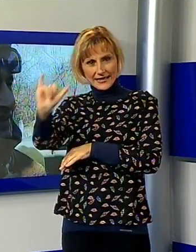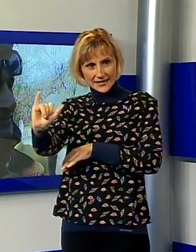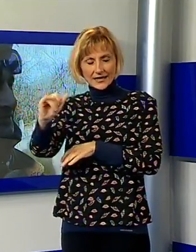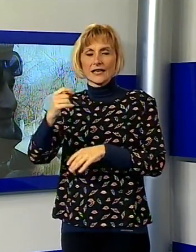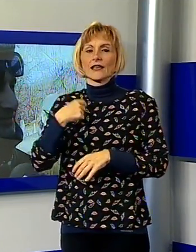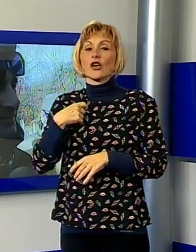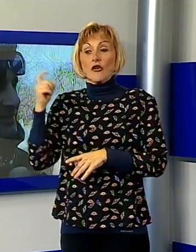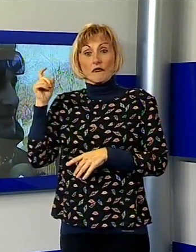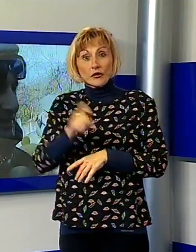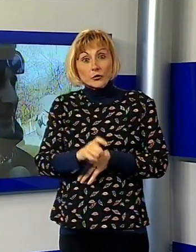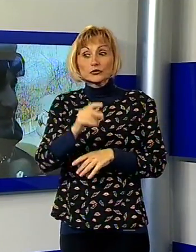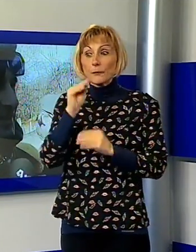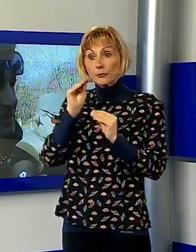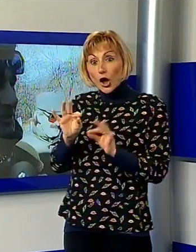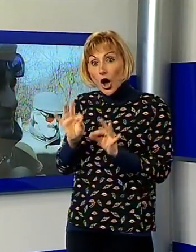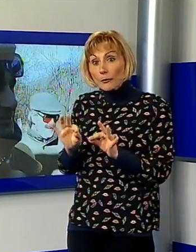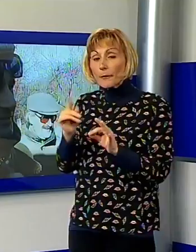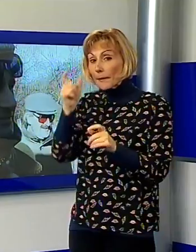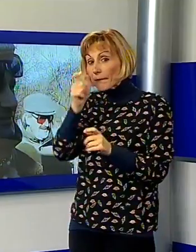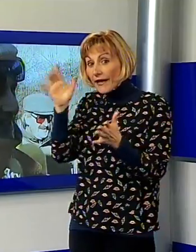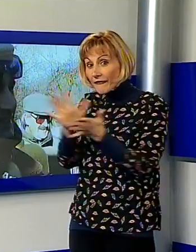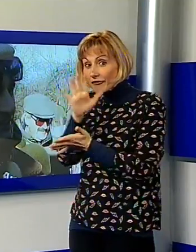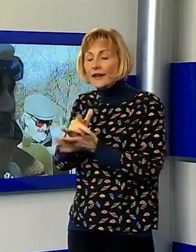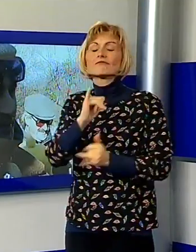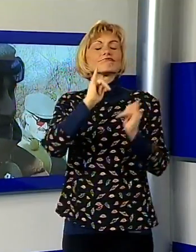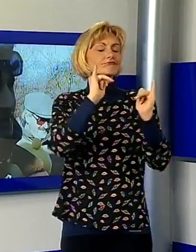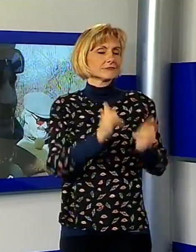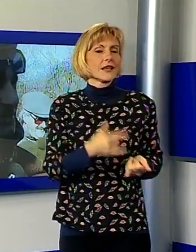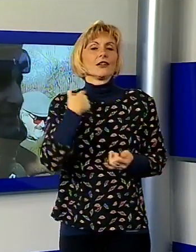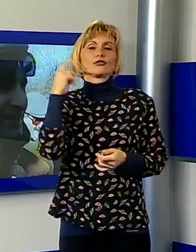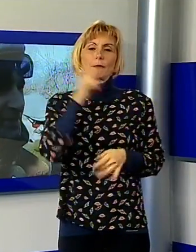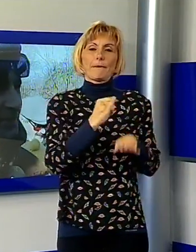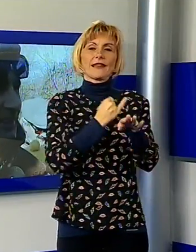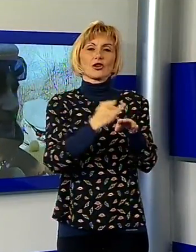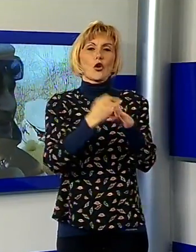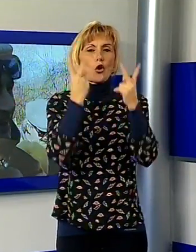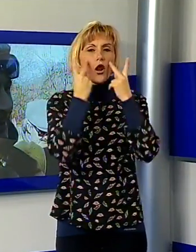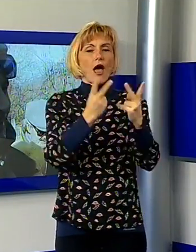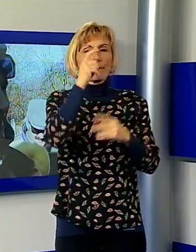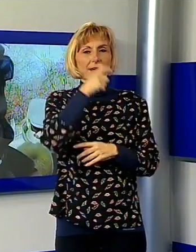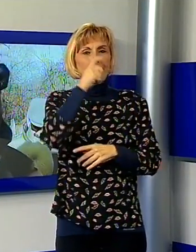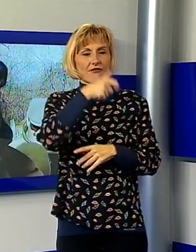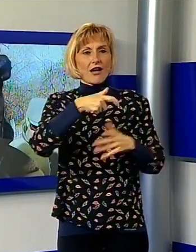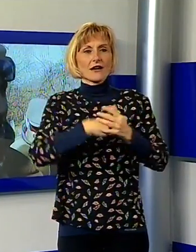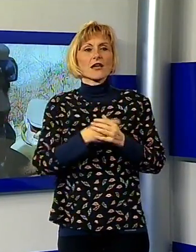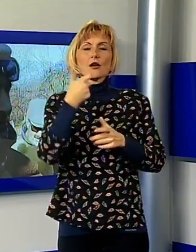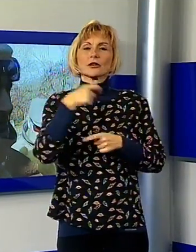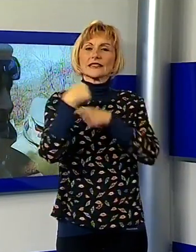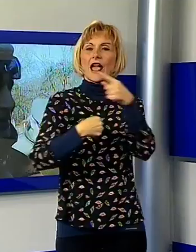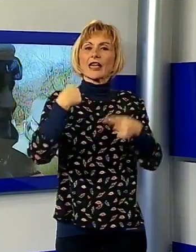per questo periodo, per le feste, per vedere la Befana. Sì, sono venuto particolarmente per vedere la Befana perché è una tradizione molto forte, la